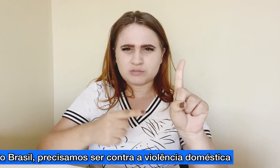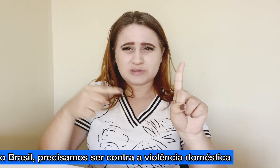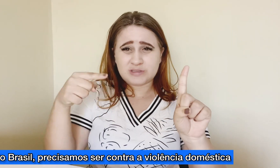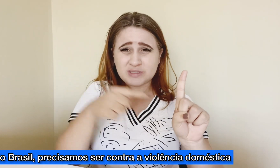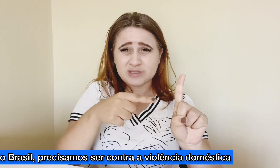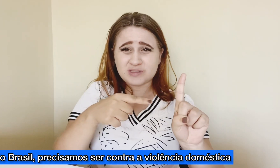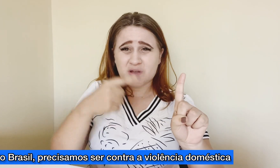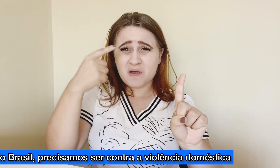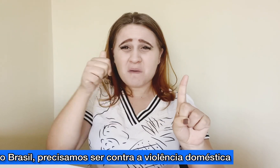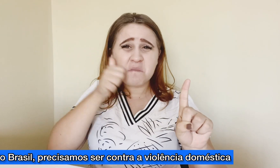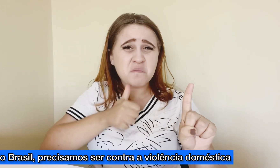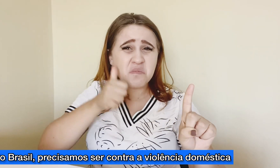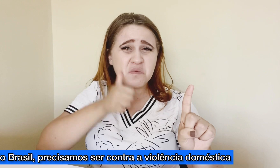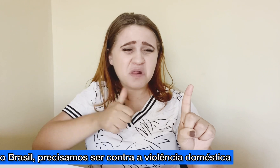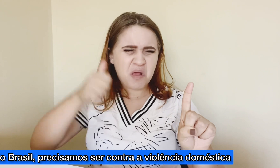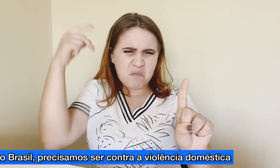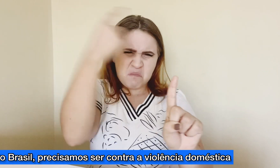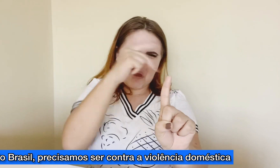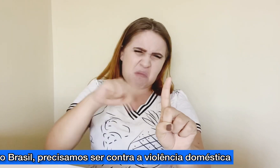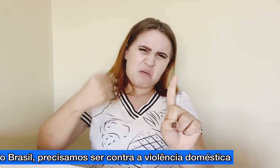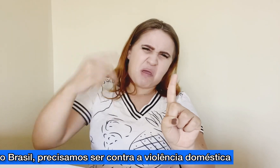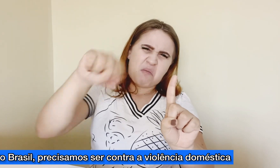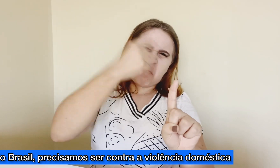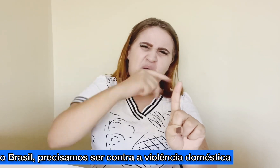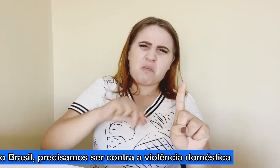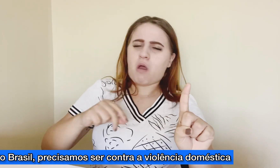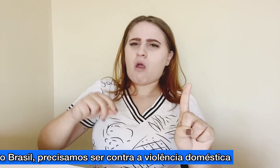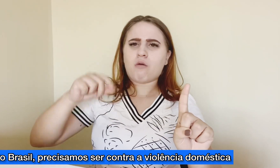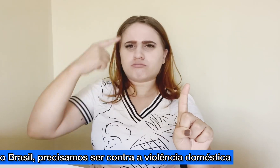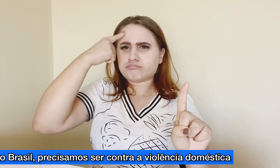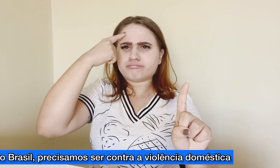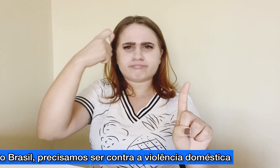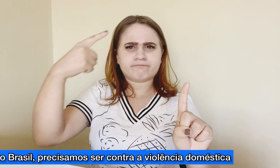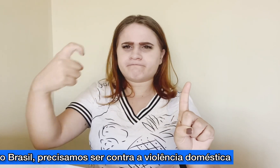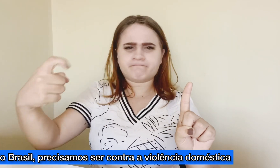precisamos ser contra A violência doméstica